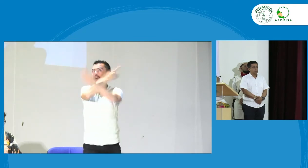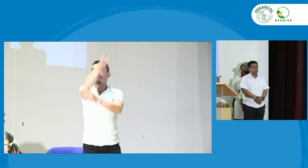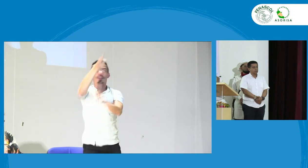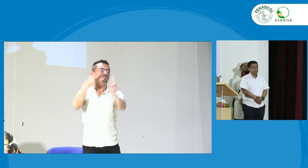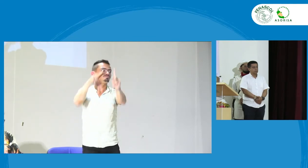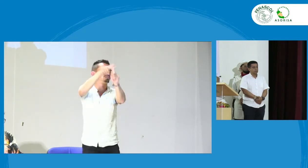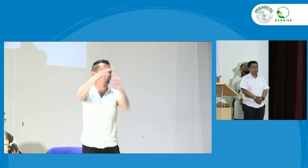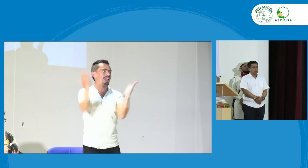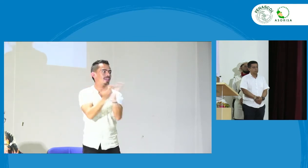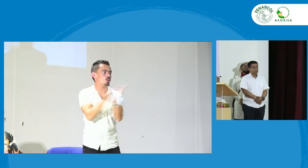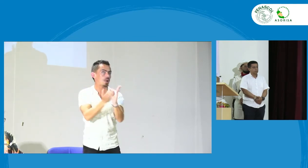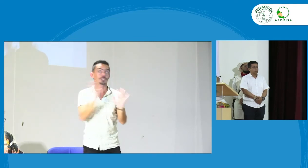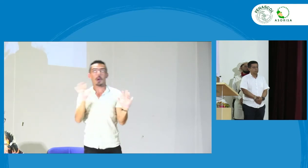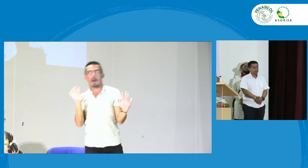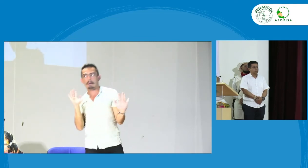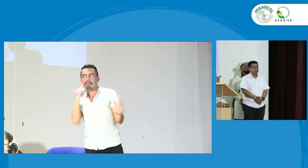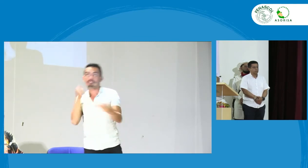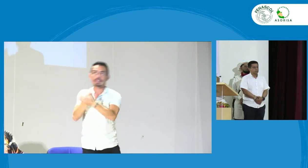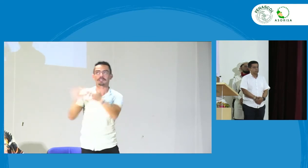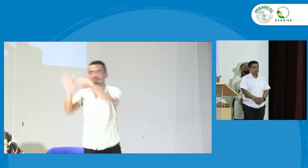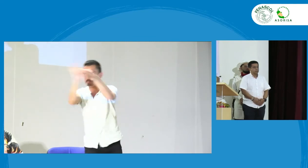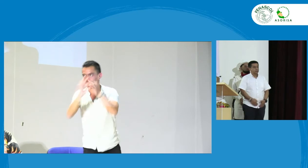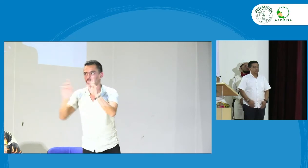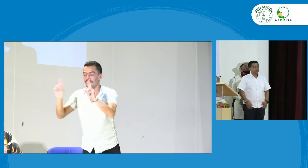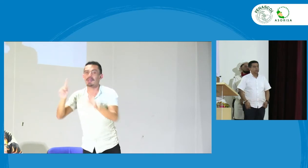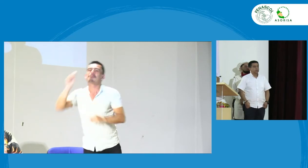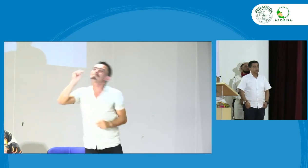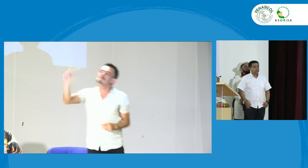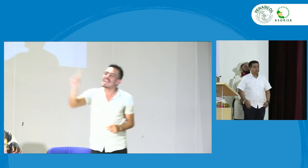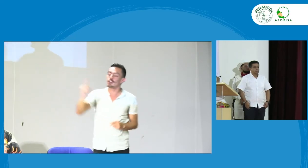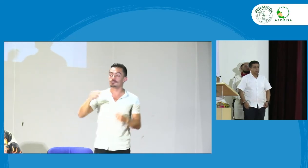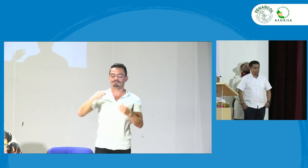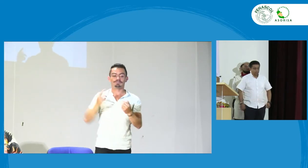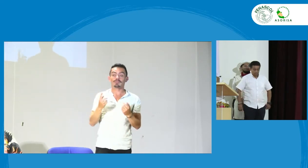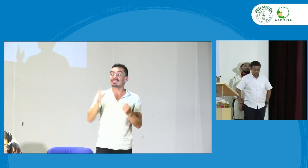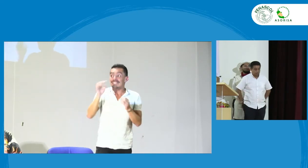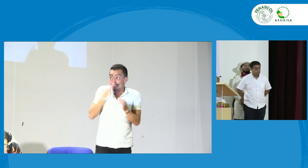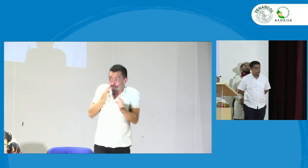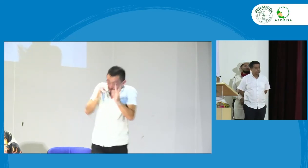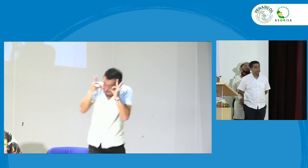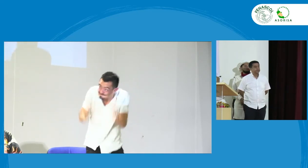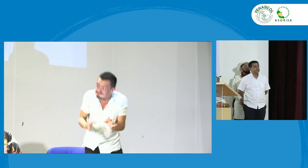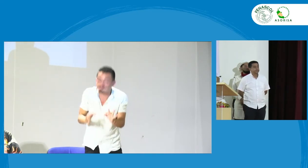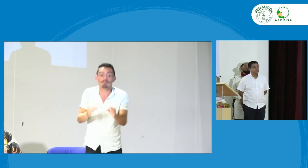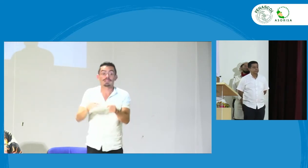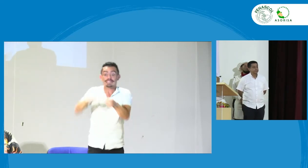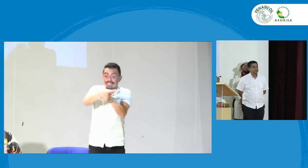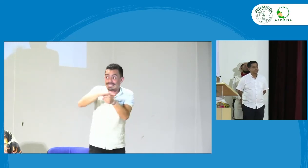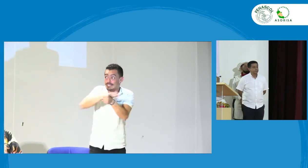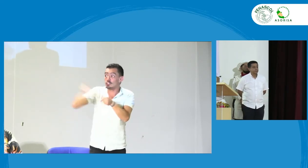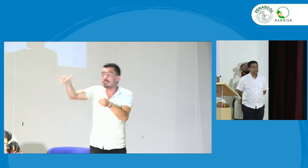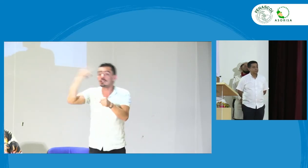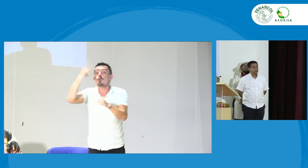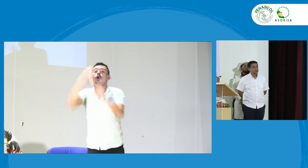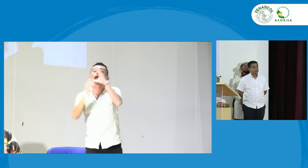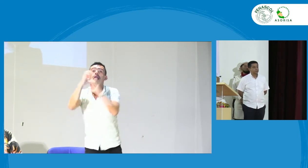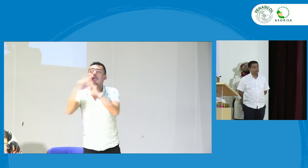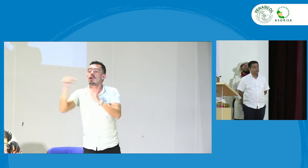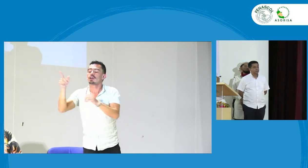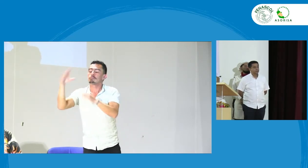ocurra y ojalá ahora que tenemos este cambio de gobierno pues también las condiciones de la educación se ajusten un poco sin embargo para ser honesto